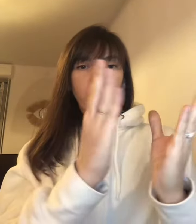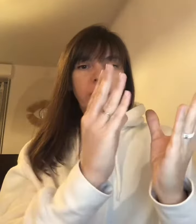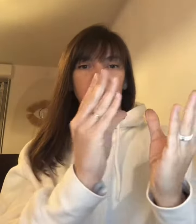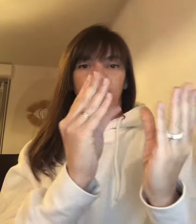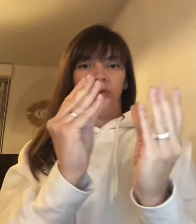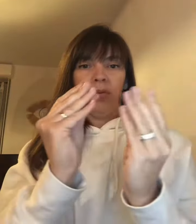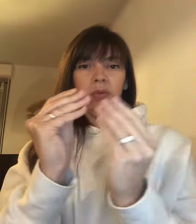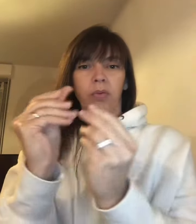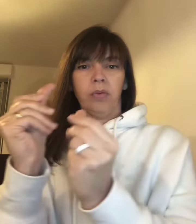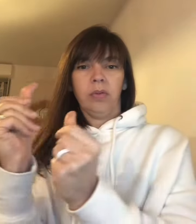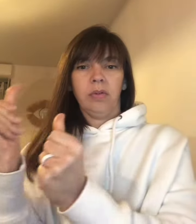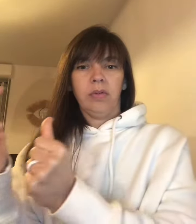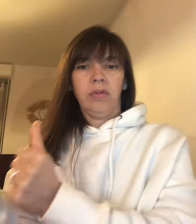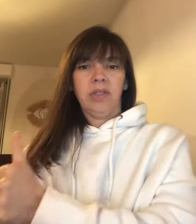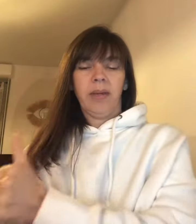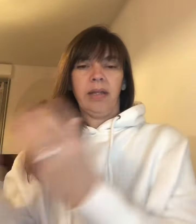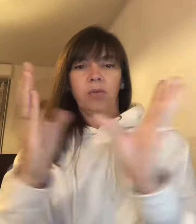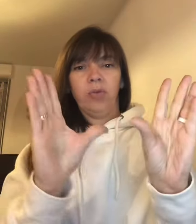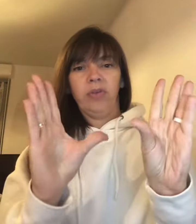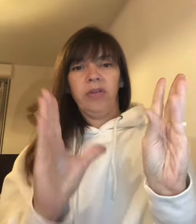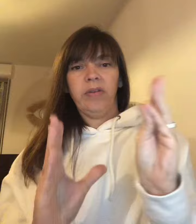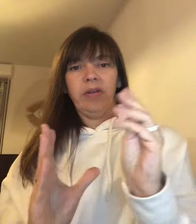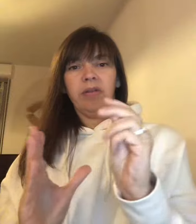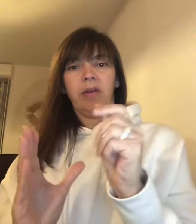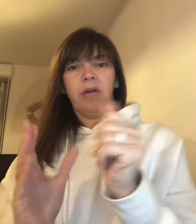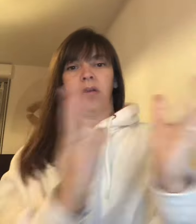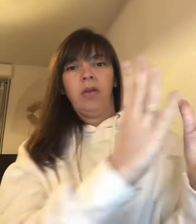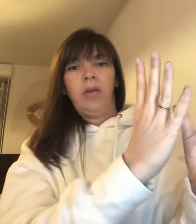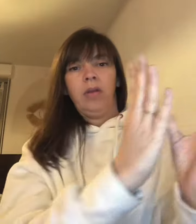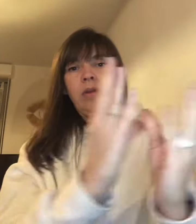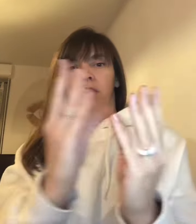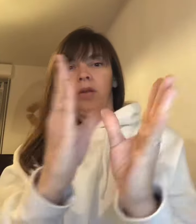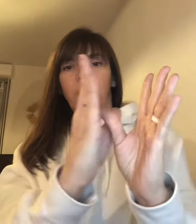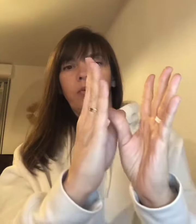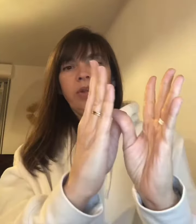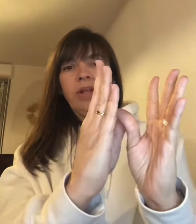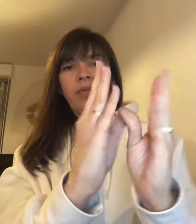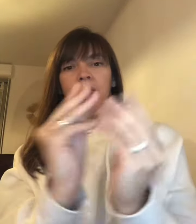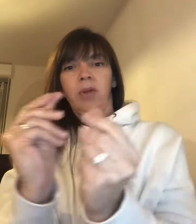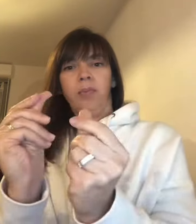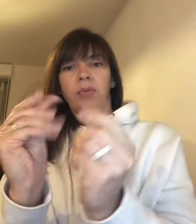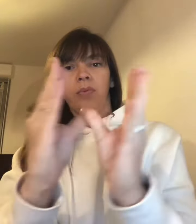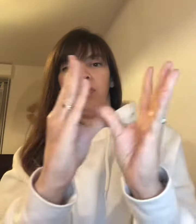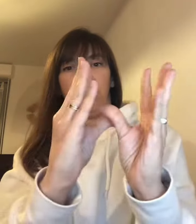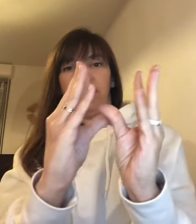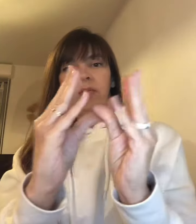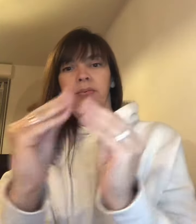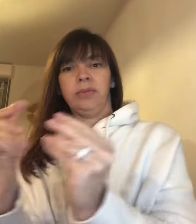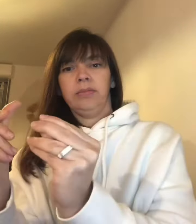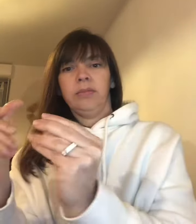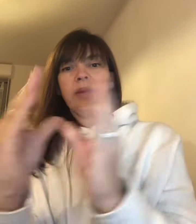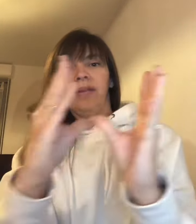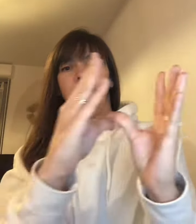qui font disparaître donc le signe c'est ça parce qu'il ya flammes et hop elle s'éteigne